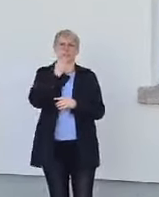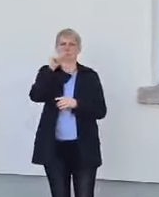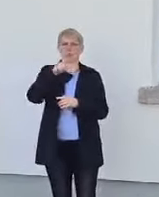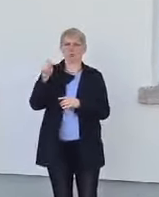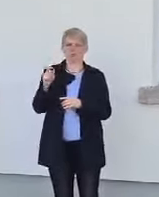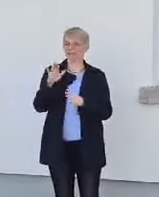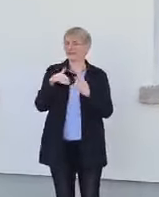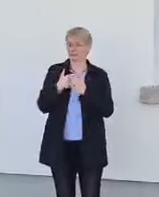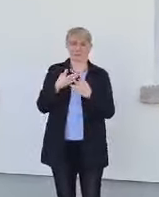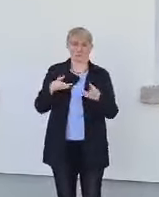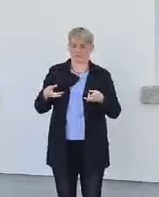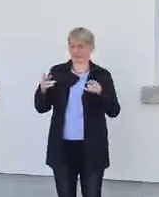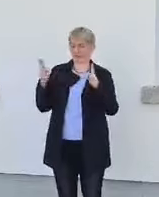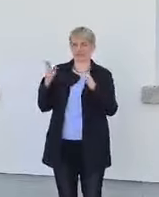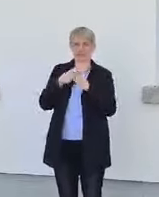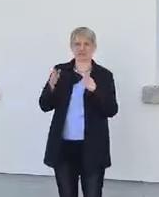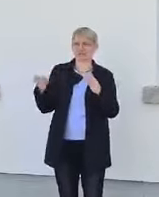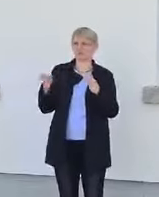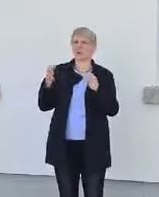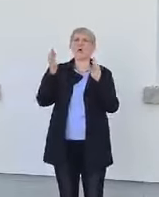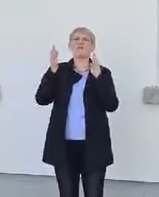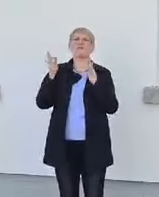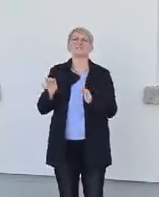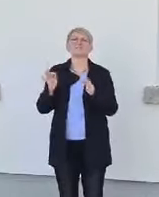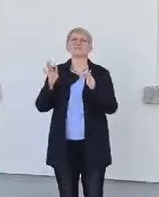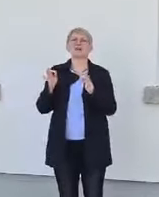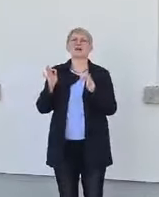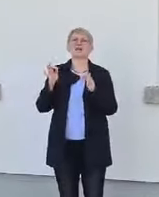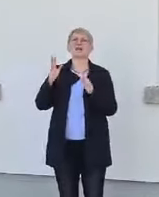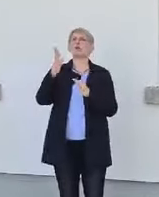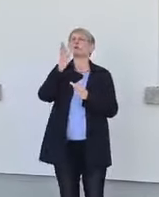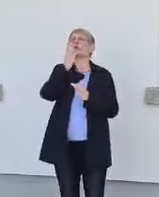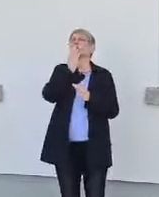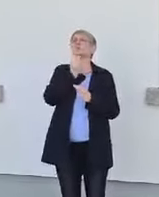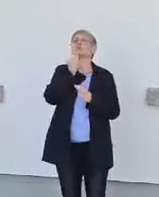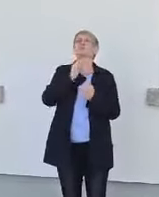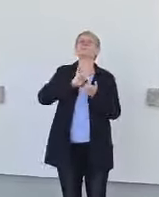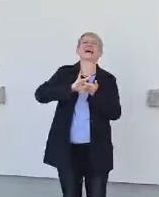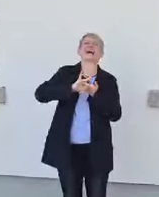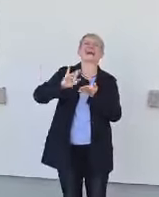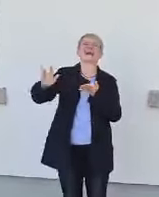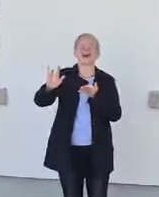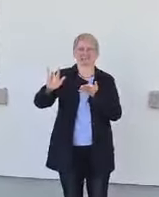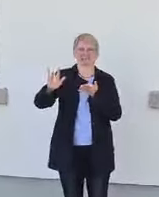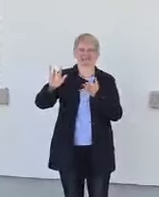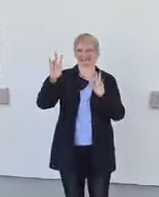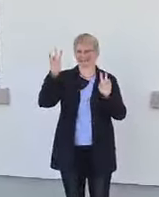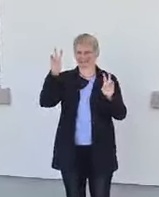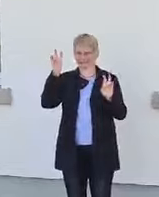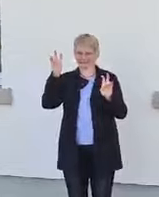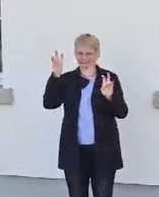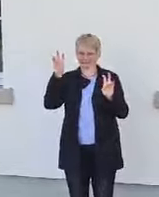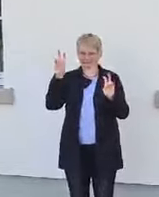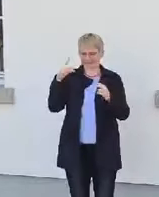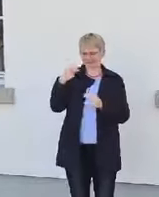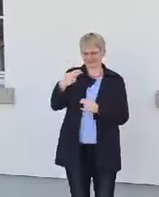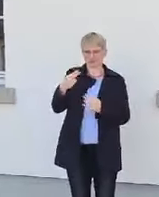Es gab auch Phasen, wo das Lager offiziell als Juden rein galt. Und zurückzukommen auf die